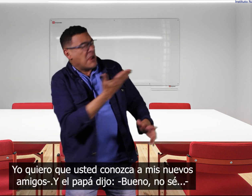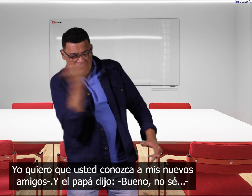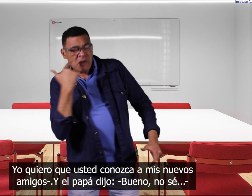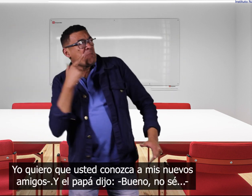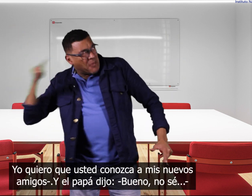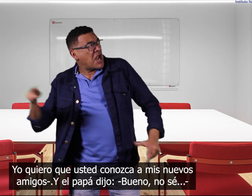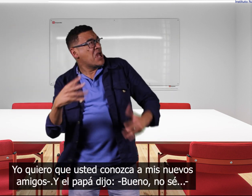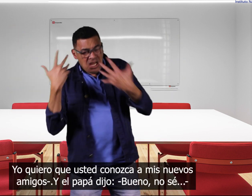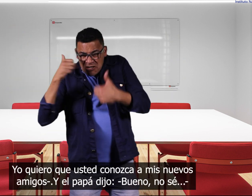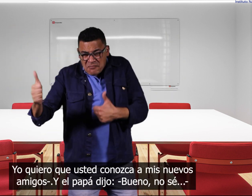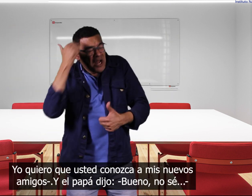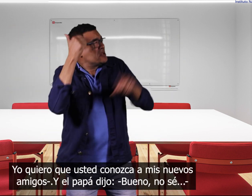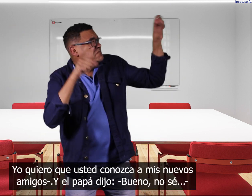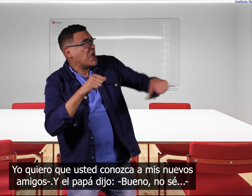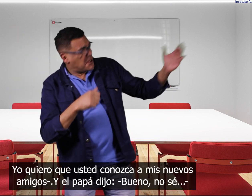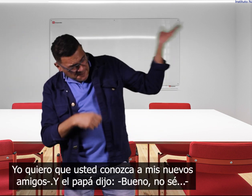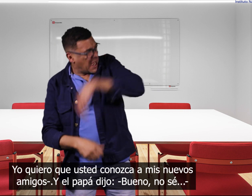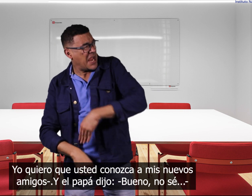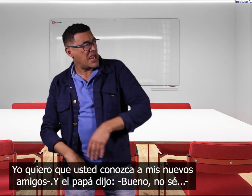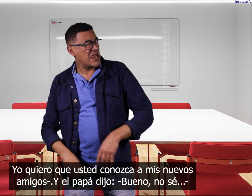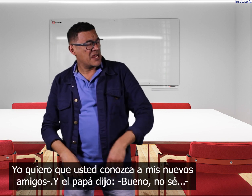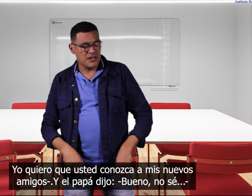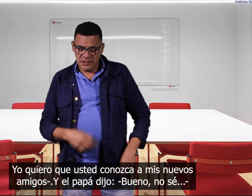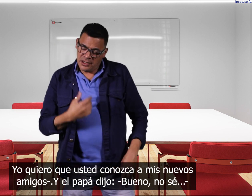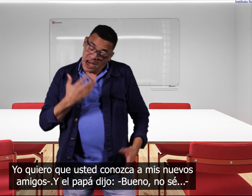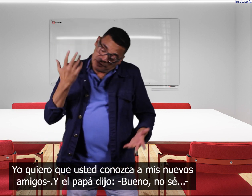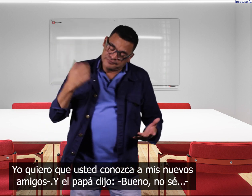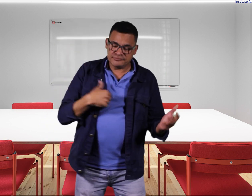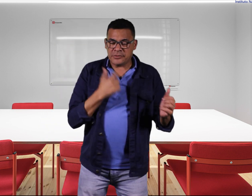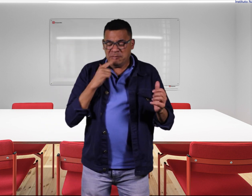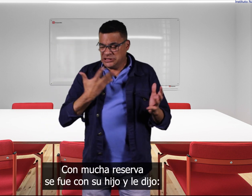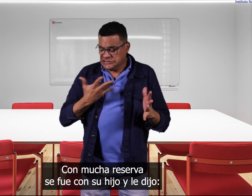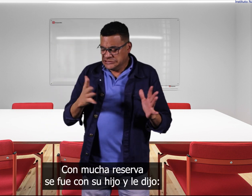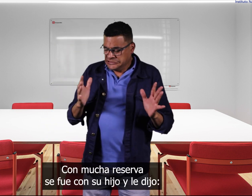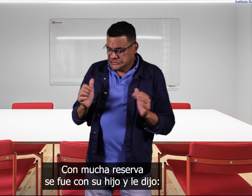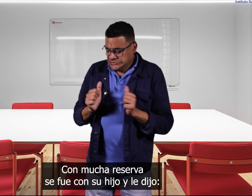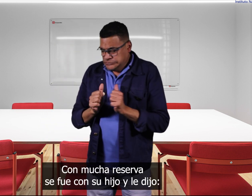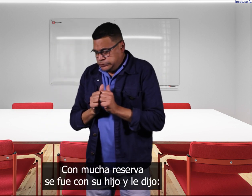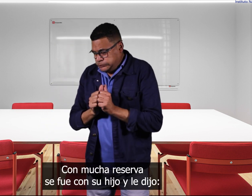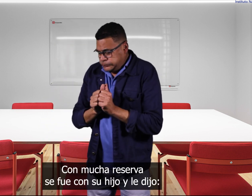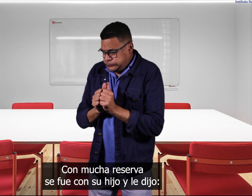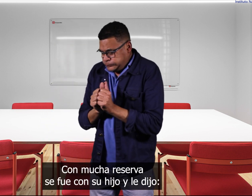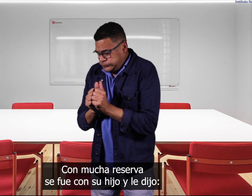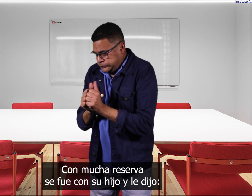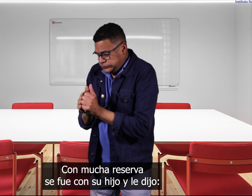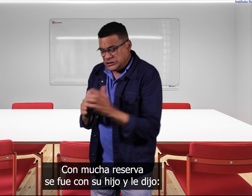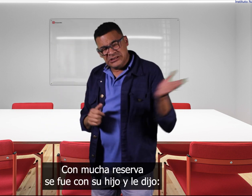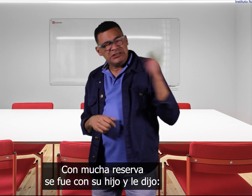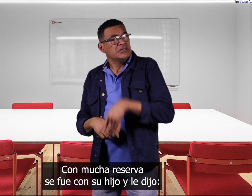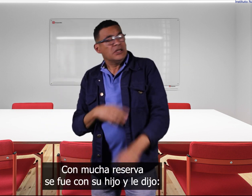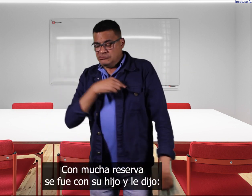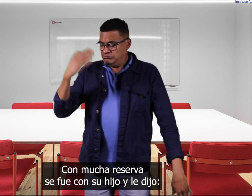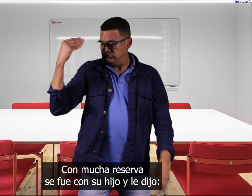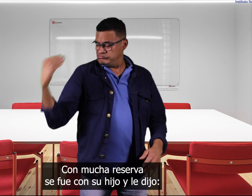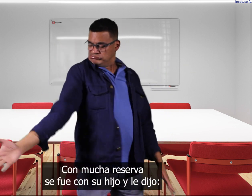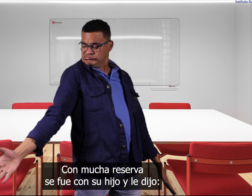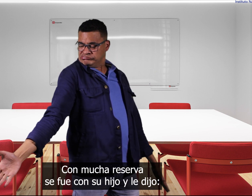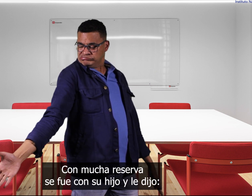usted conozca a mis nuevos amigos y el papá dijo bueno ay no sé con mucha reserva se fue con su hijo y le dijo miren